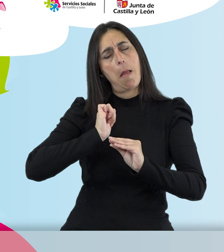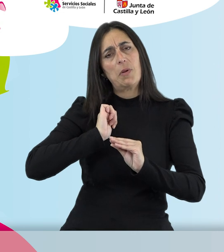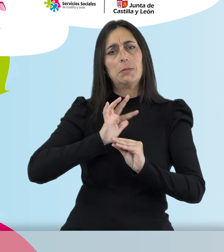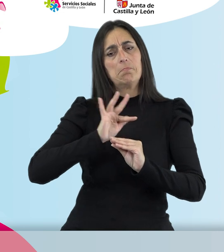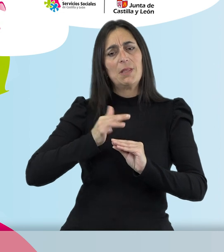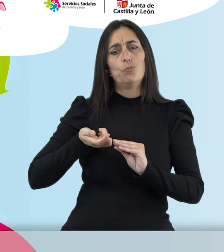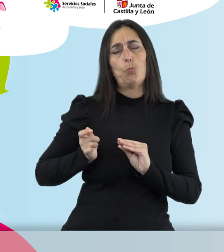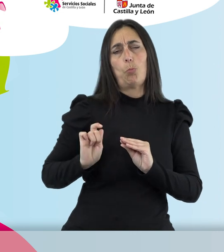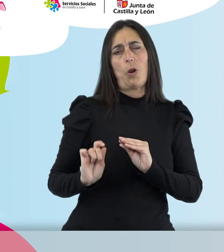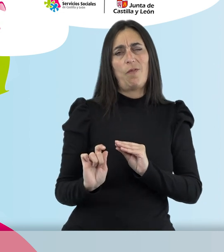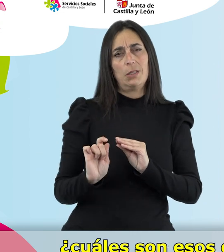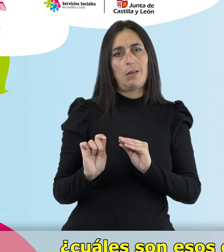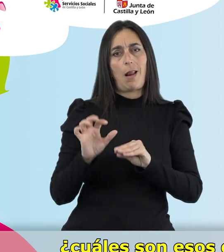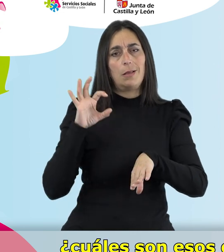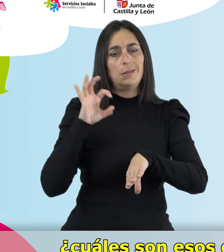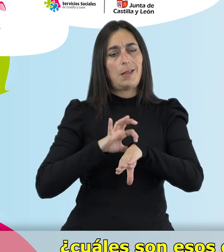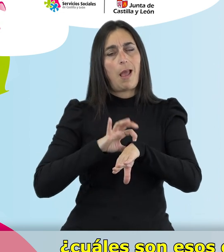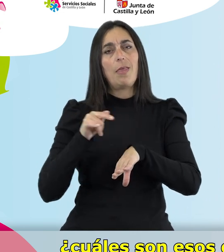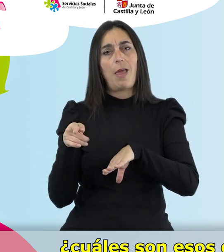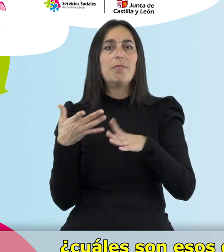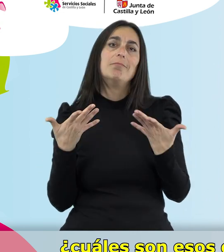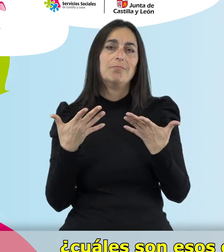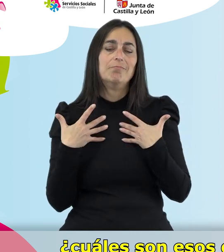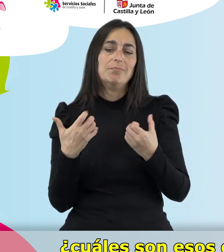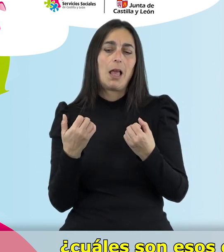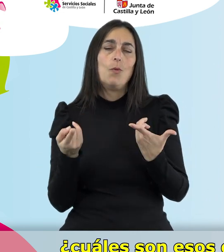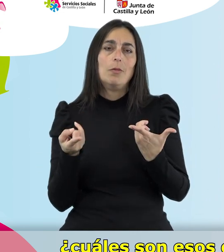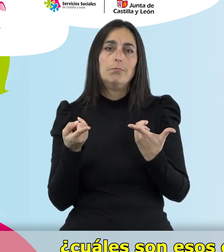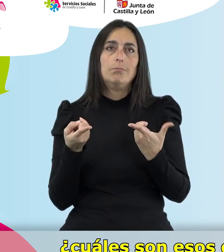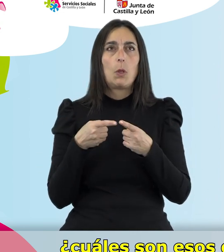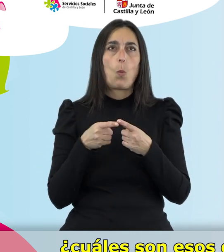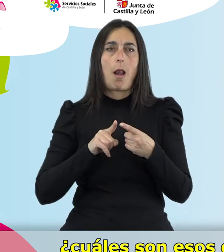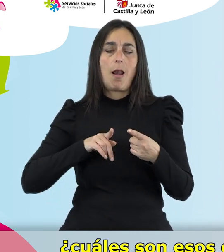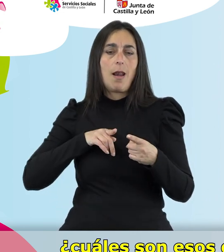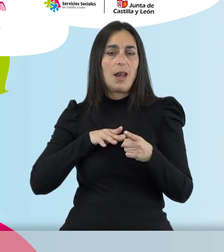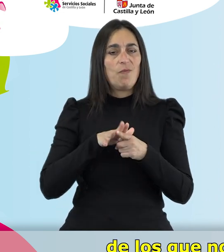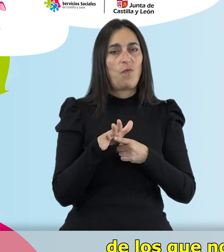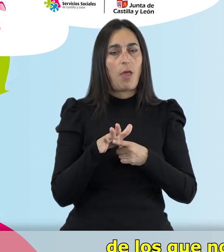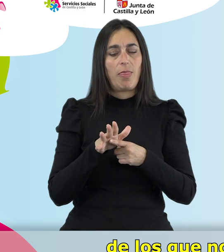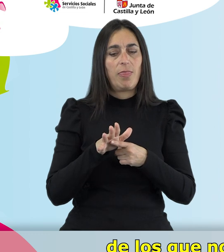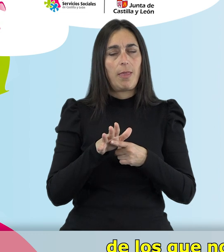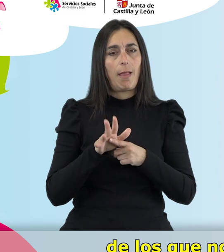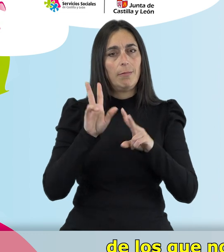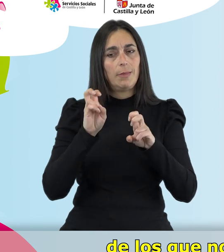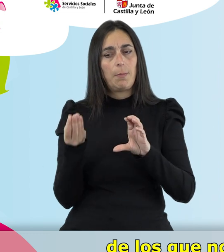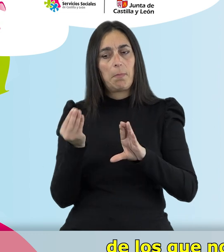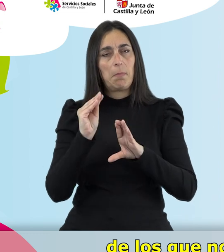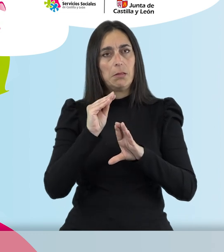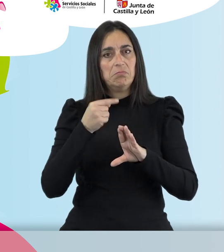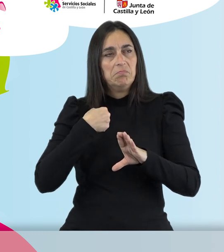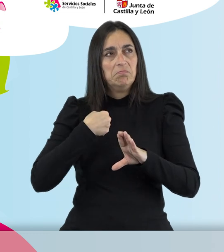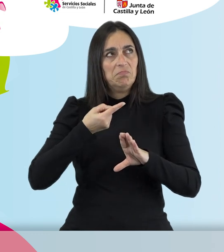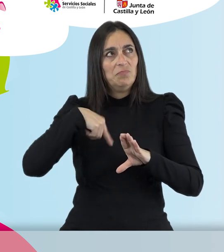profesional de la sanidad, ¿cuáles son esos otros aspectos que influyen en nuestra salud, de los que no siempre somos